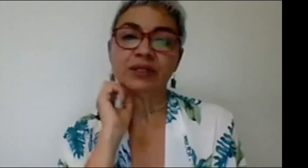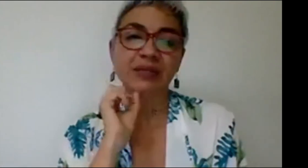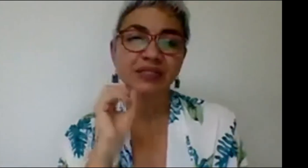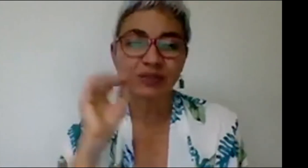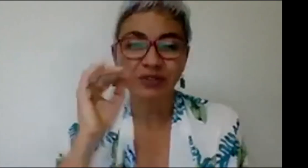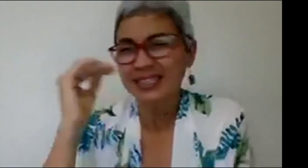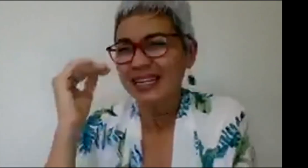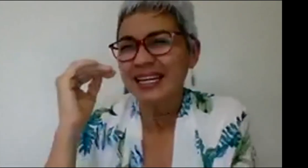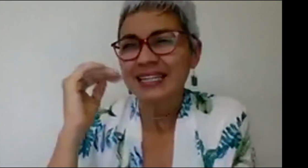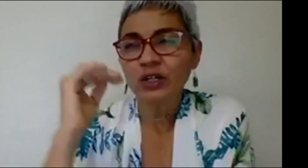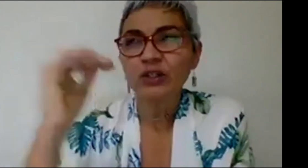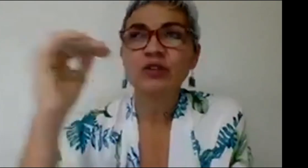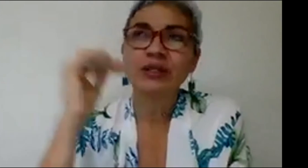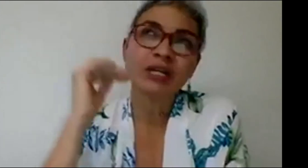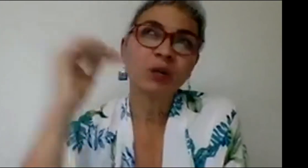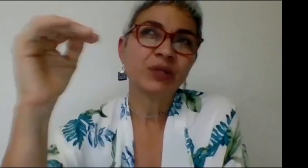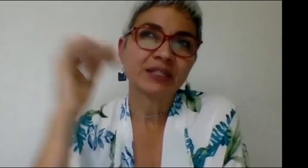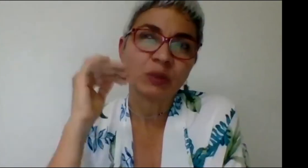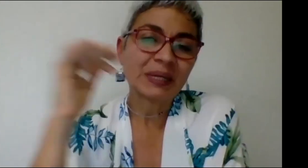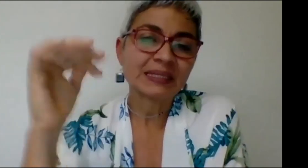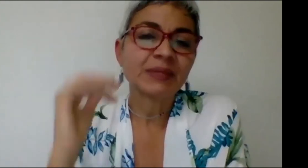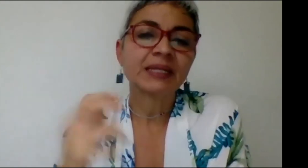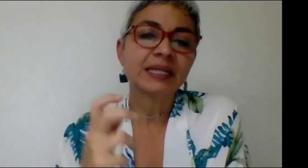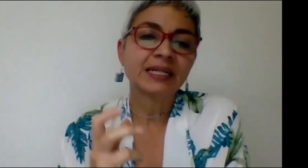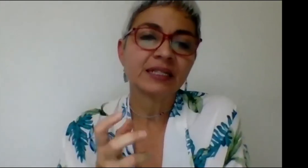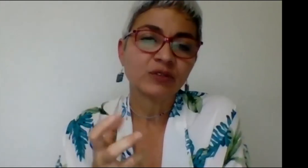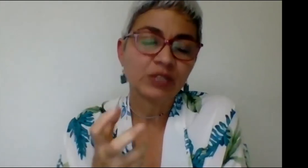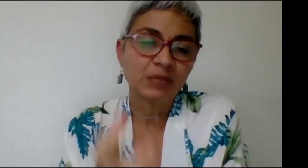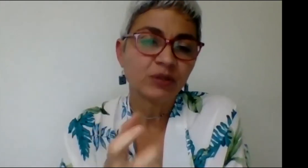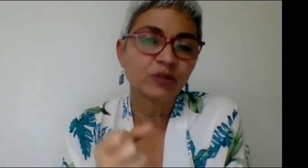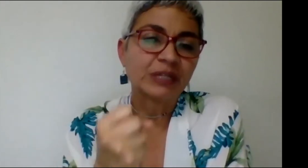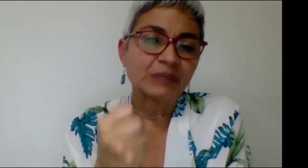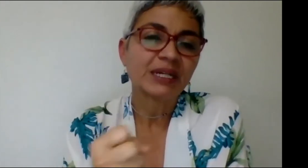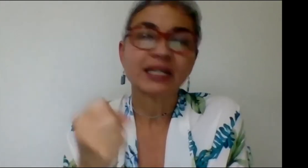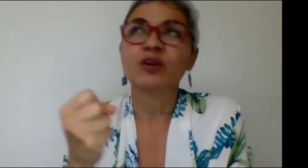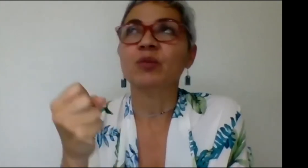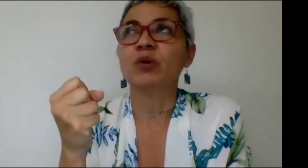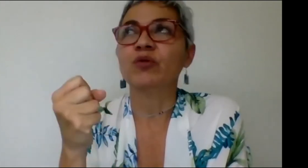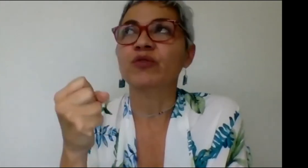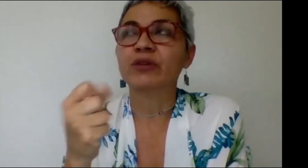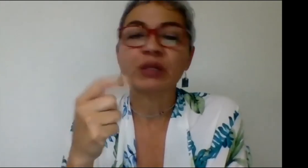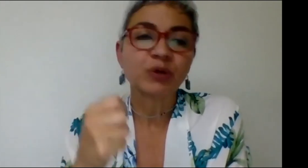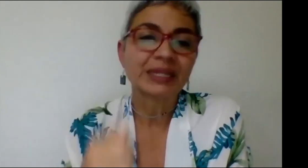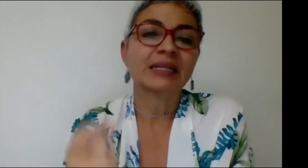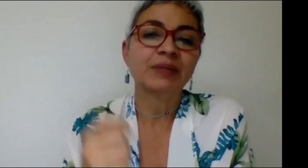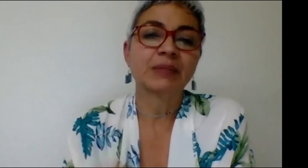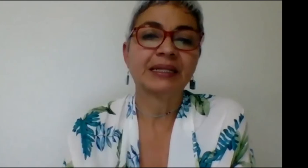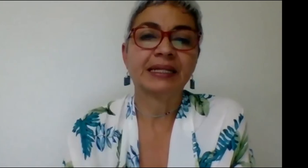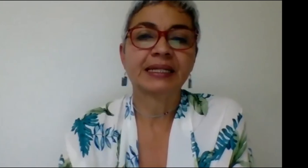y demás entonces esa condición de una comunicación más simétrica es un elemento que ustedes marcan como un factor importante para aprender